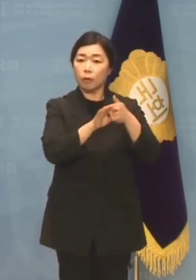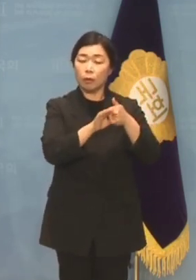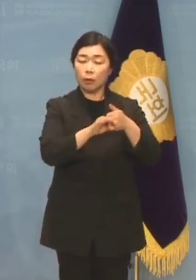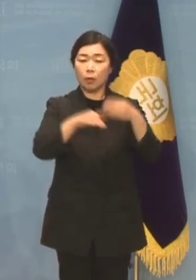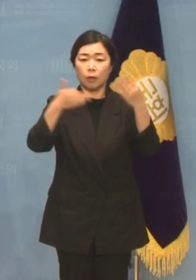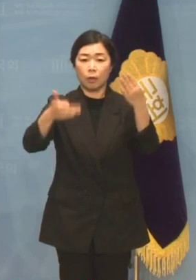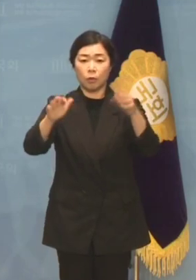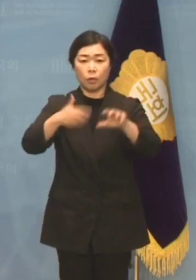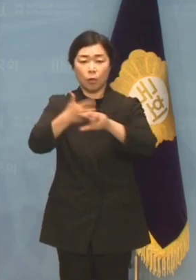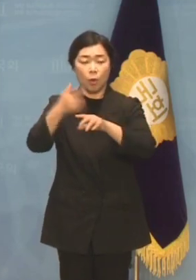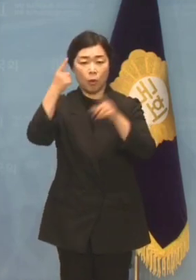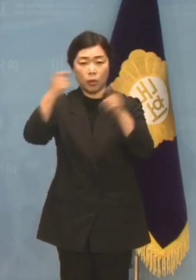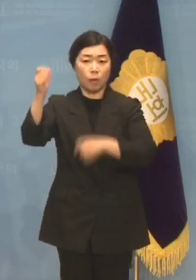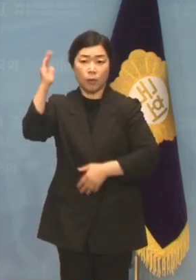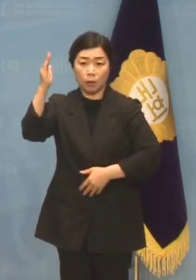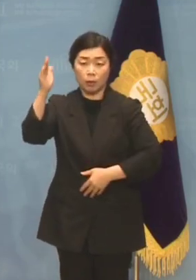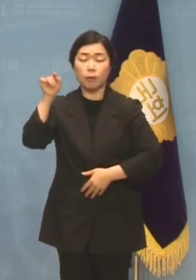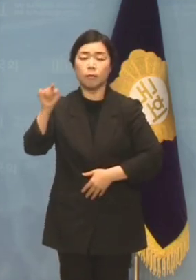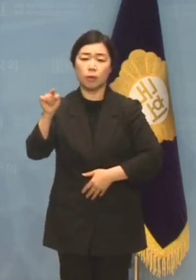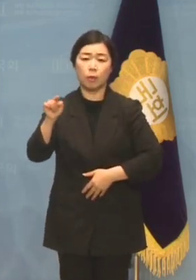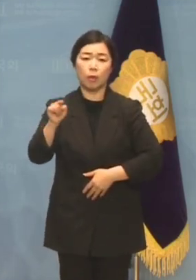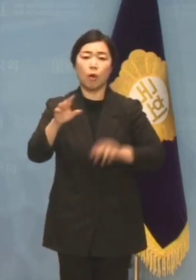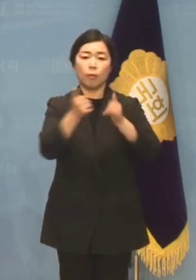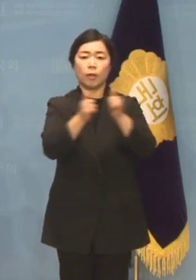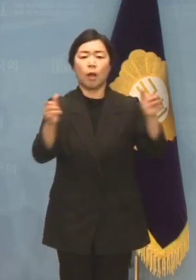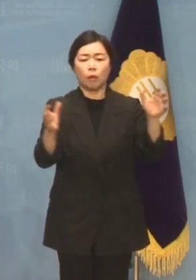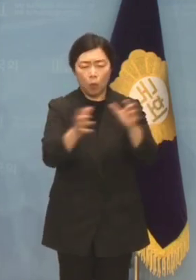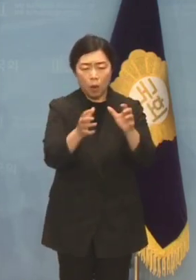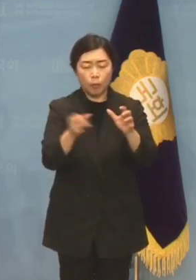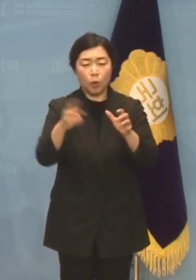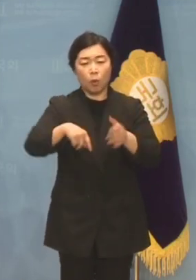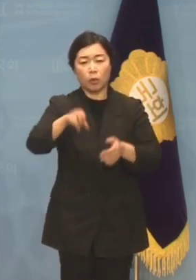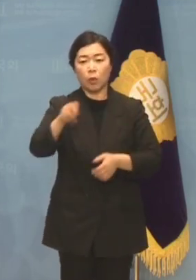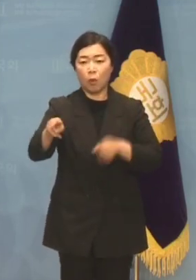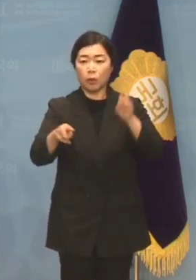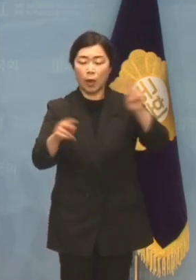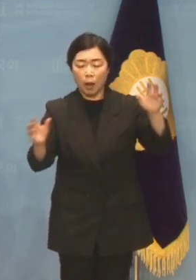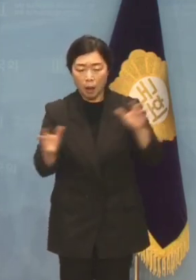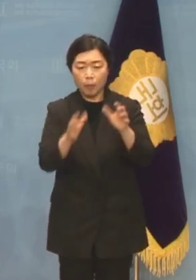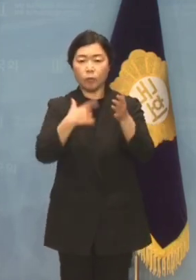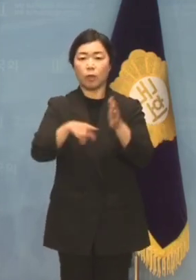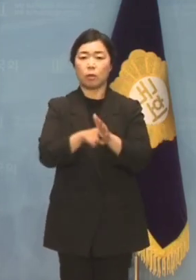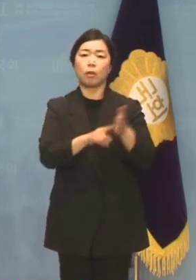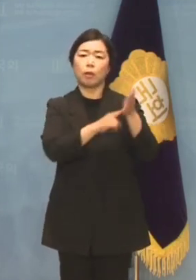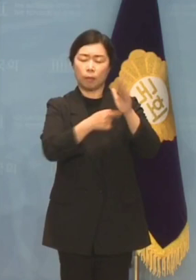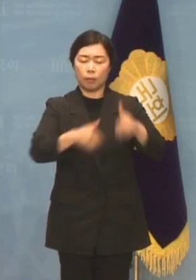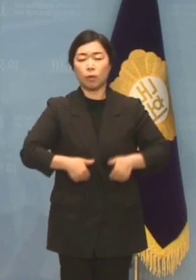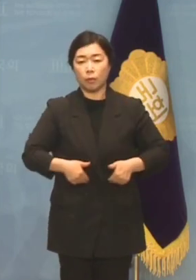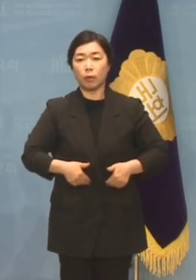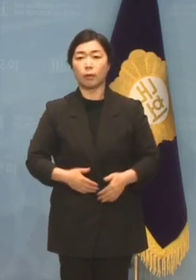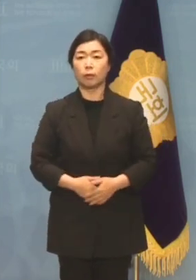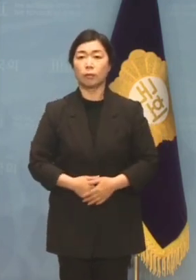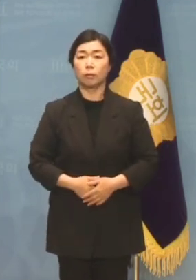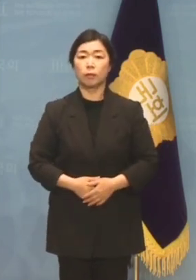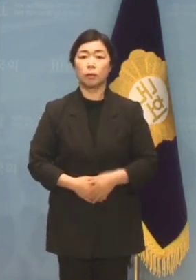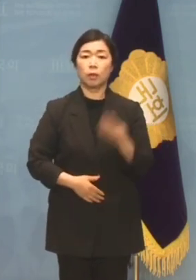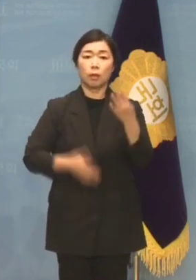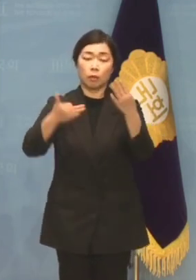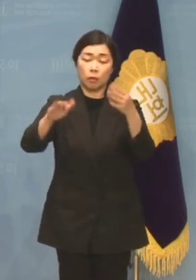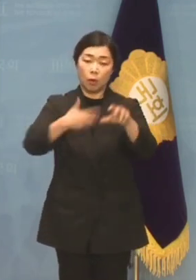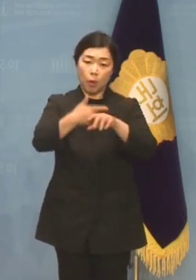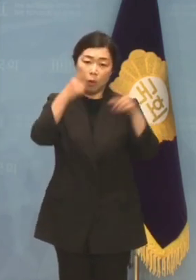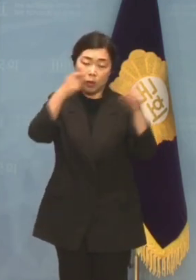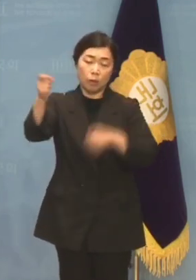혁명 기념사를 국민 통합과 여야 화합을 위해 써야 합니다. 대통령의 4.19 혁명 기념사는